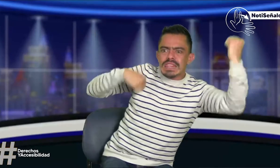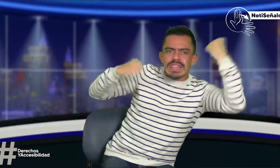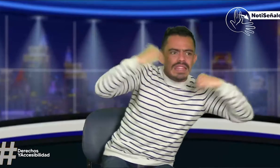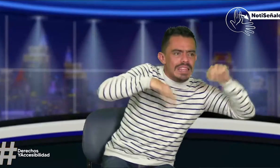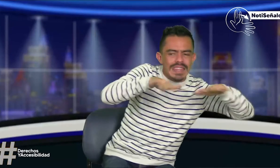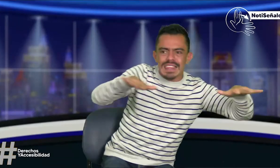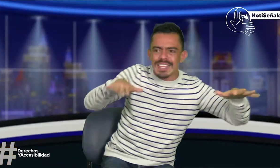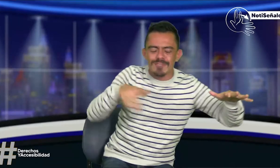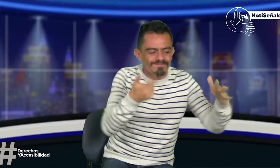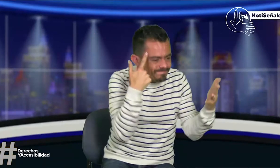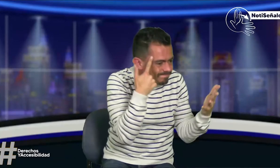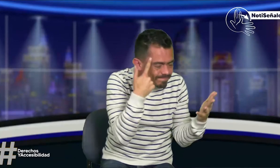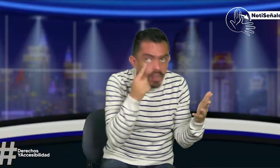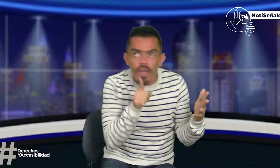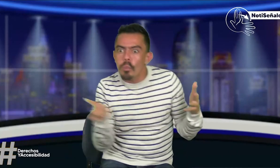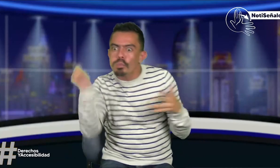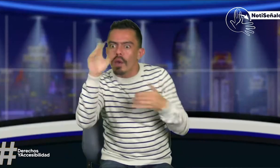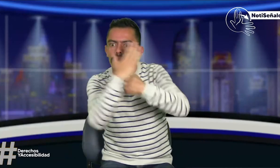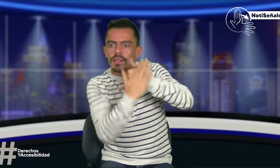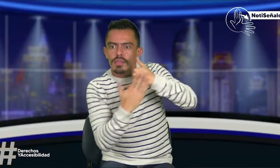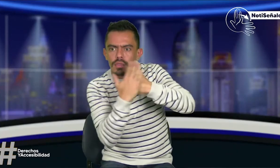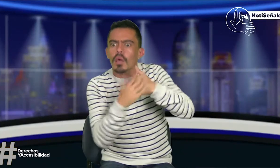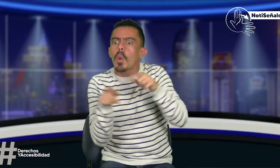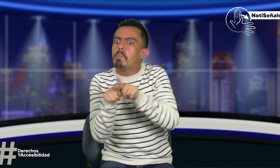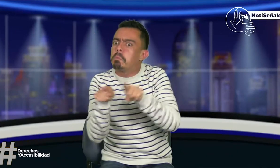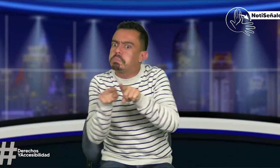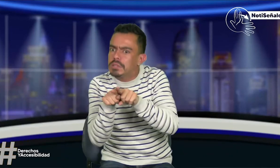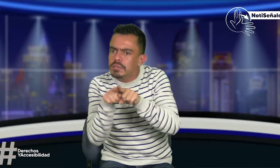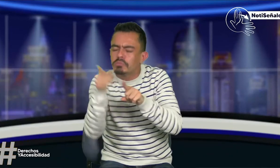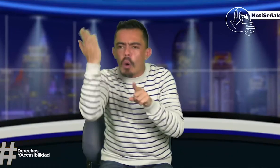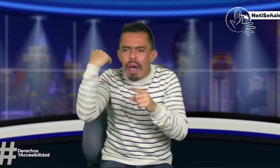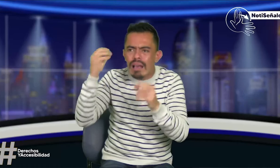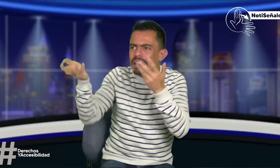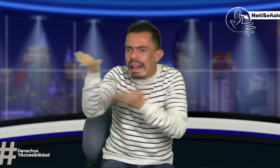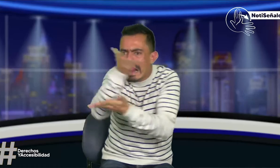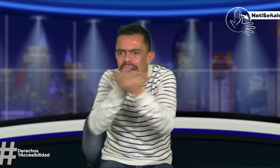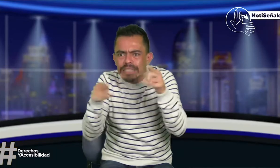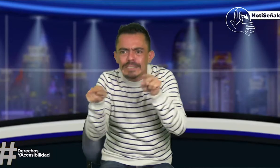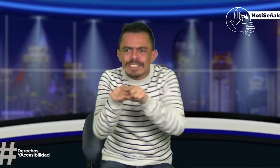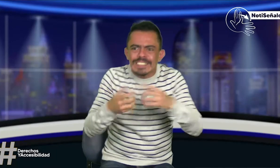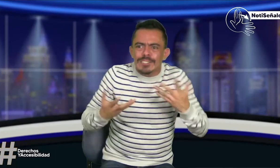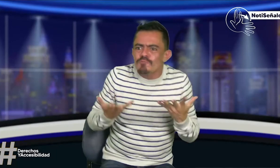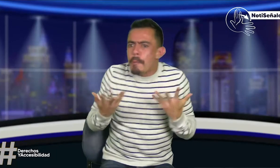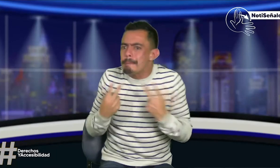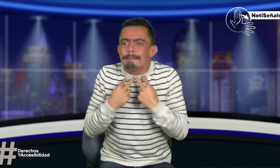y que todos, no hay espacios donde pueden entrar como maestros. Entonces,